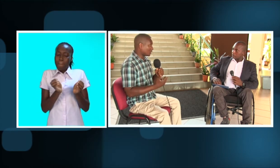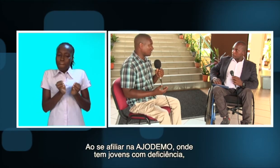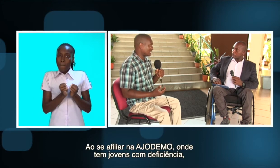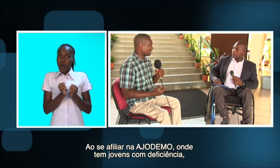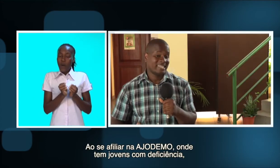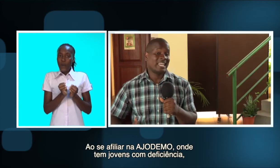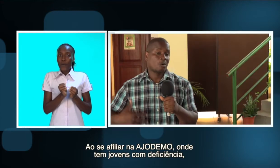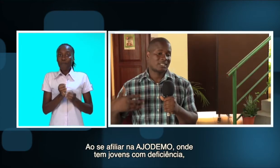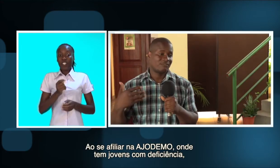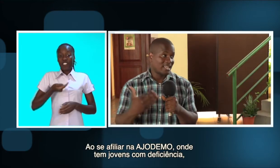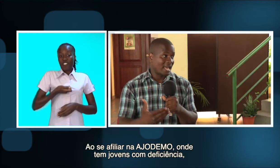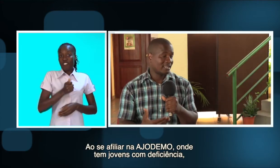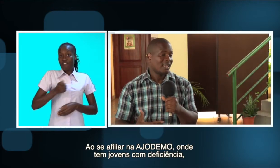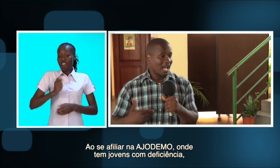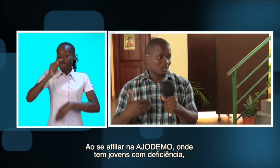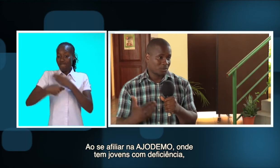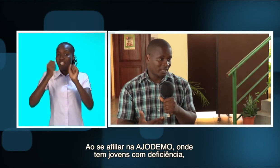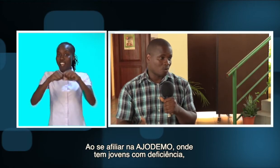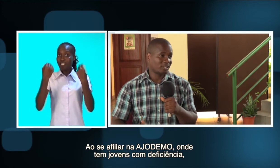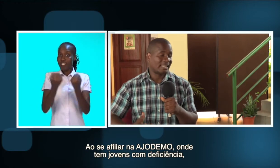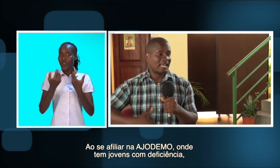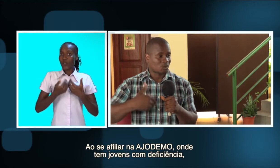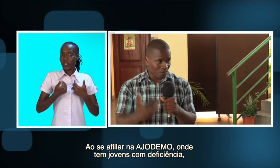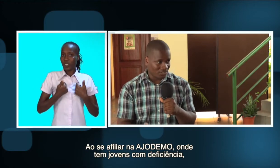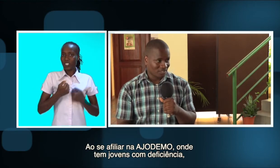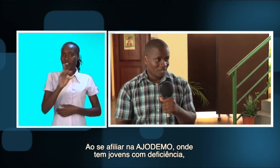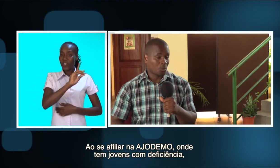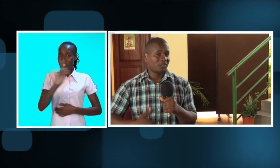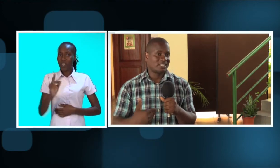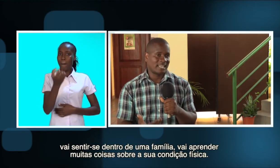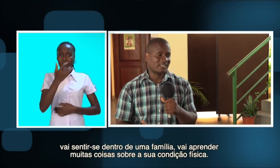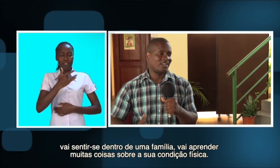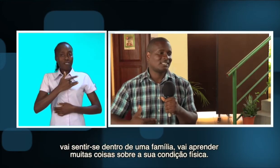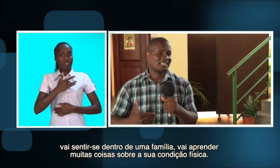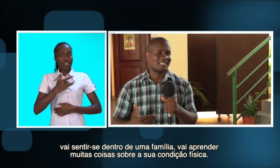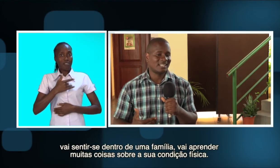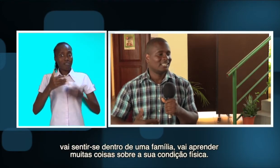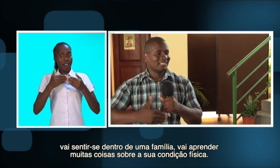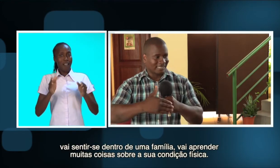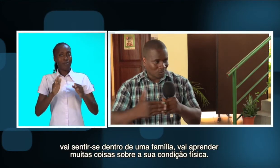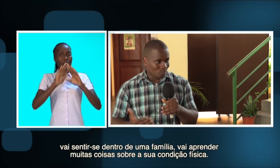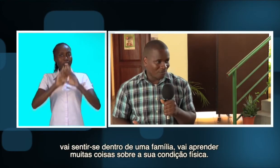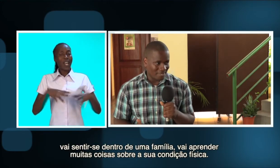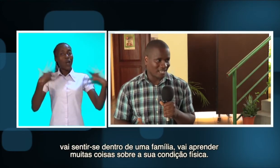deficiência. E ao se afiliar a Ajudemo, onde tem lá jovens com deficiência, vai se sentir dentro de uma família.